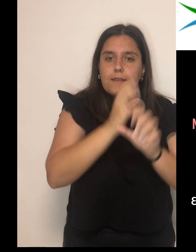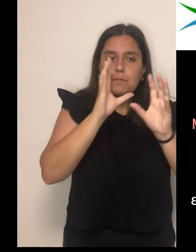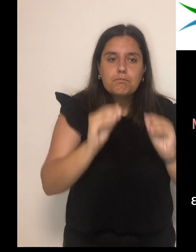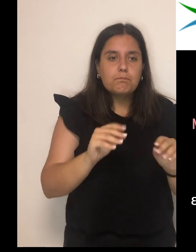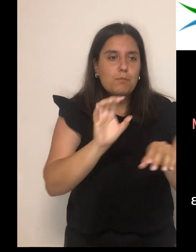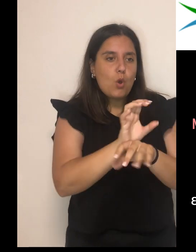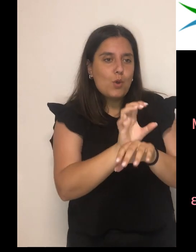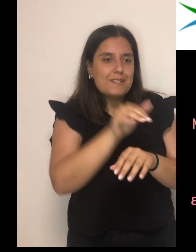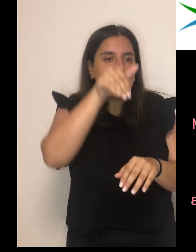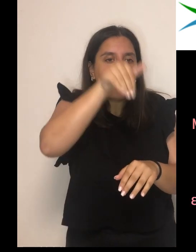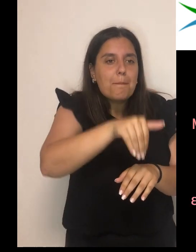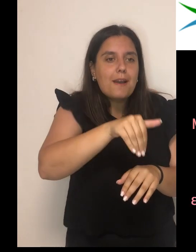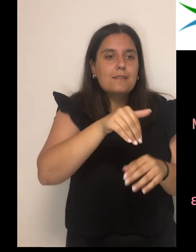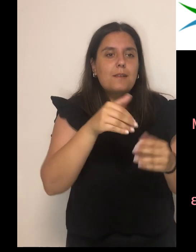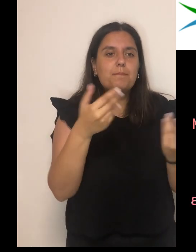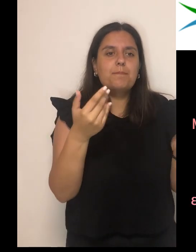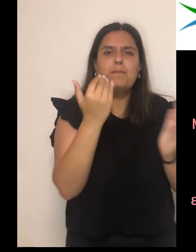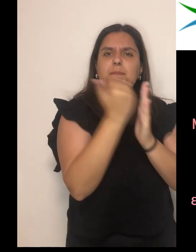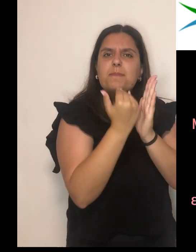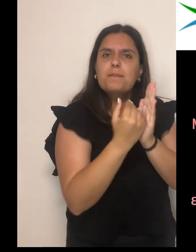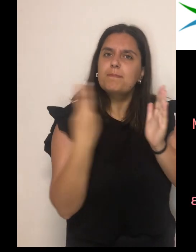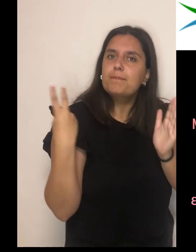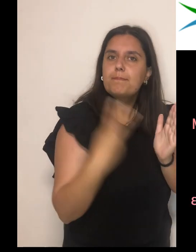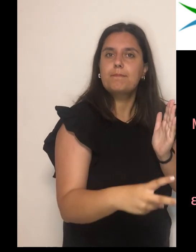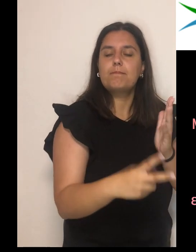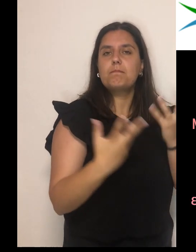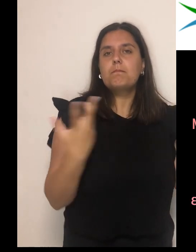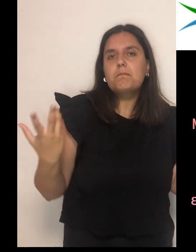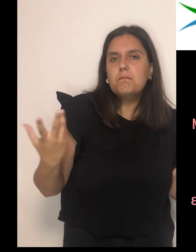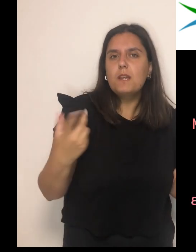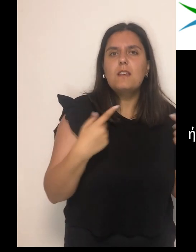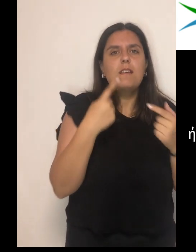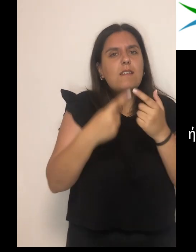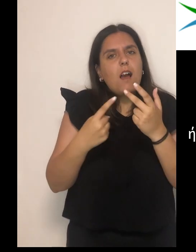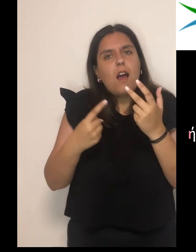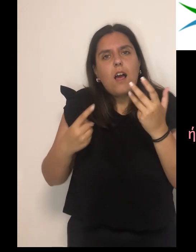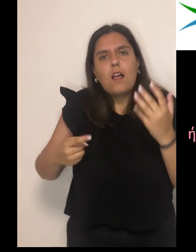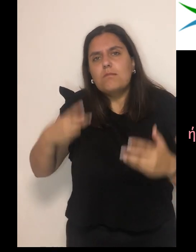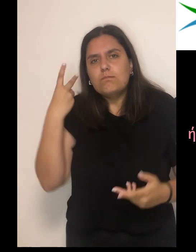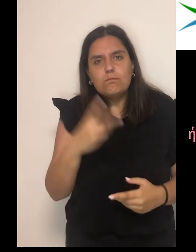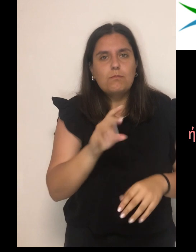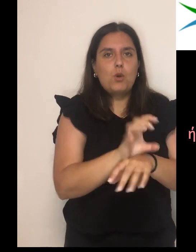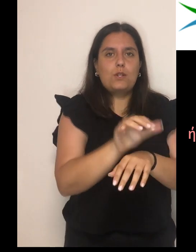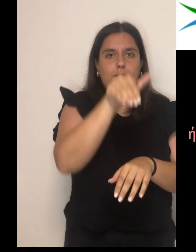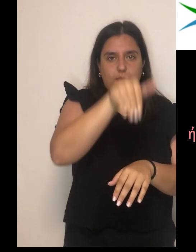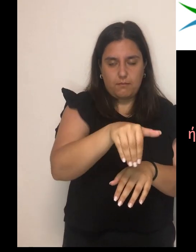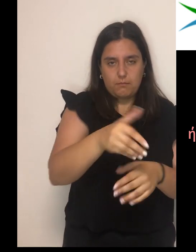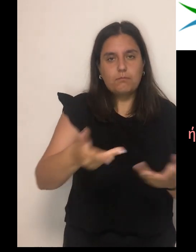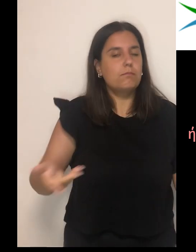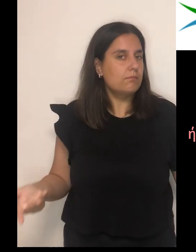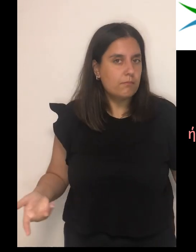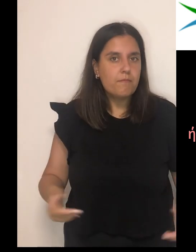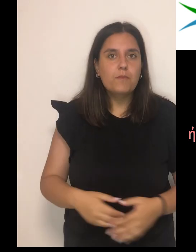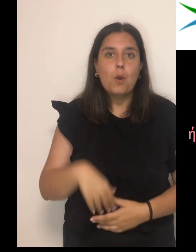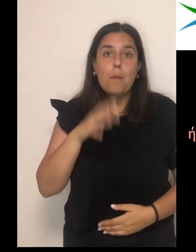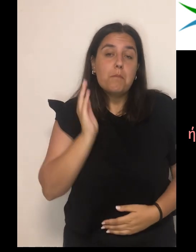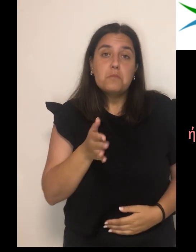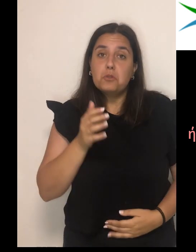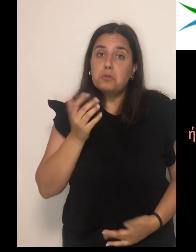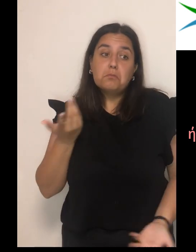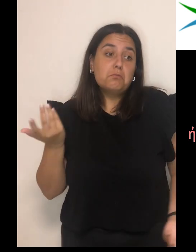τεχνικές εργασίες επί του λογισμικού του πληροφοριακού συστήματος ή των ανεξάρτητων ηλεκτρονικών υπολογιστών.